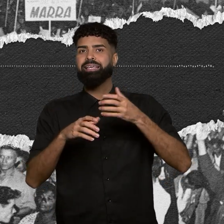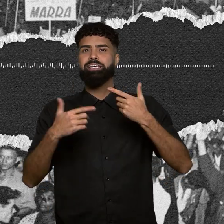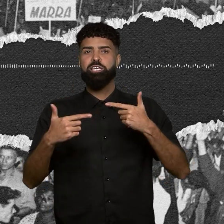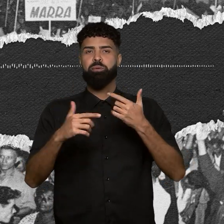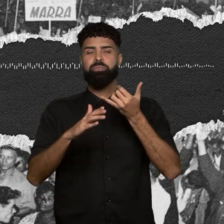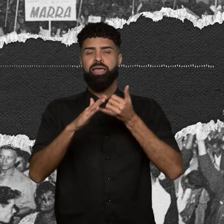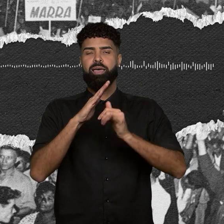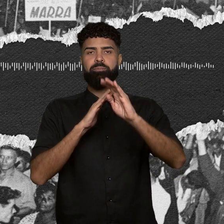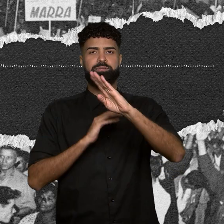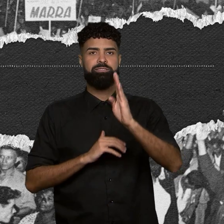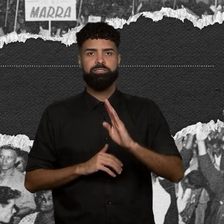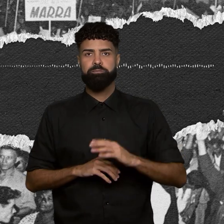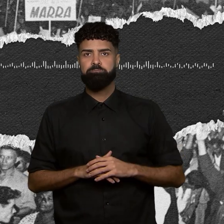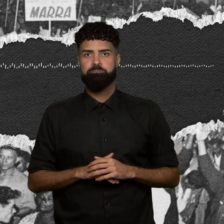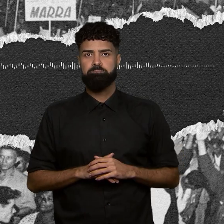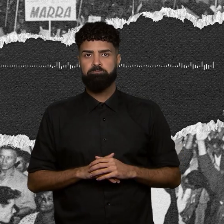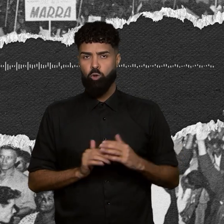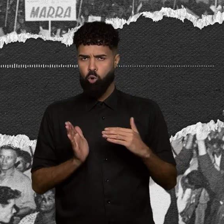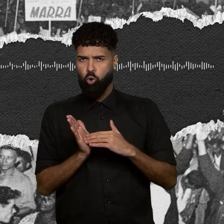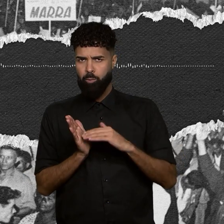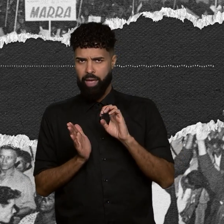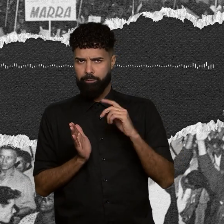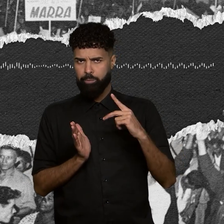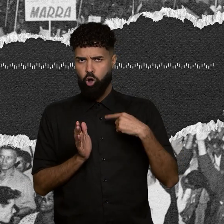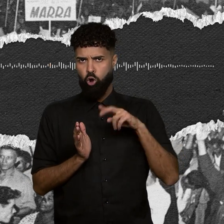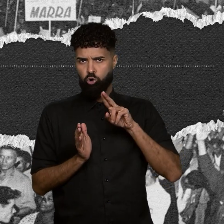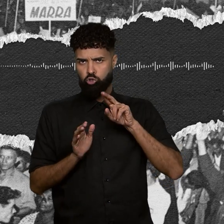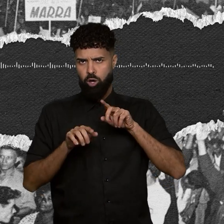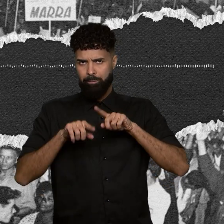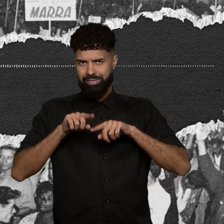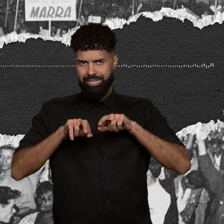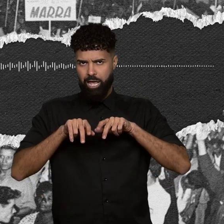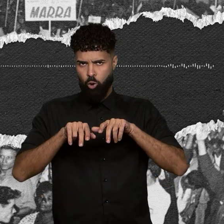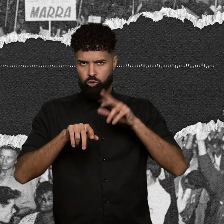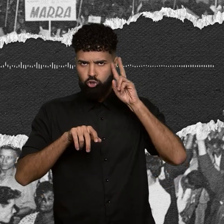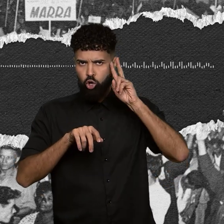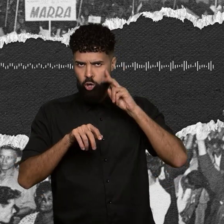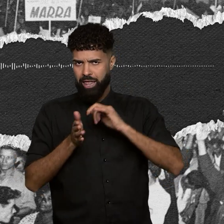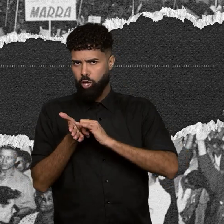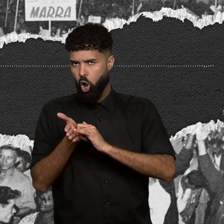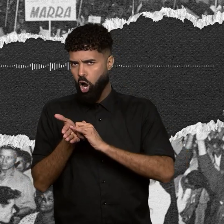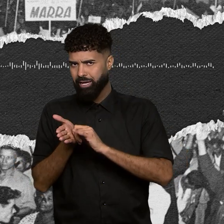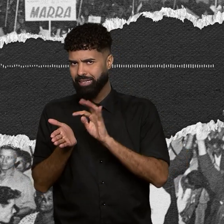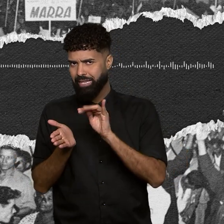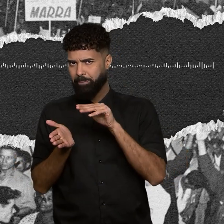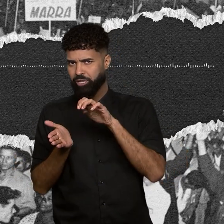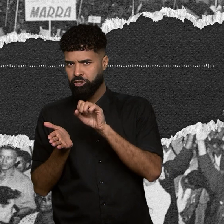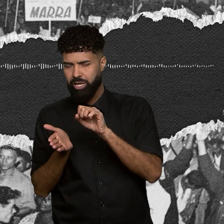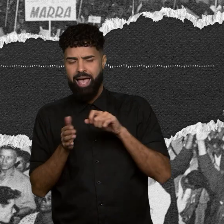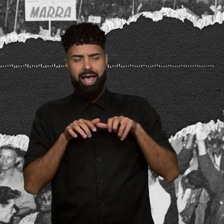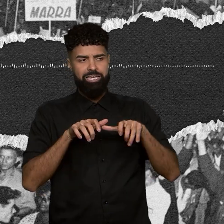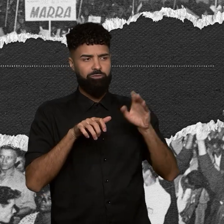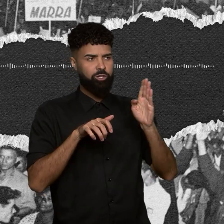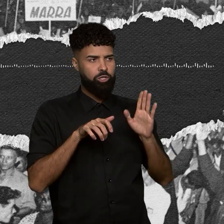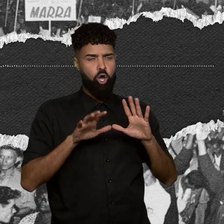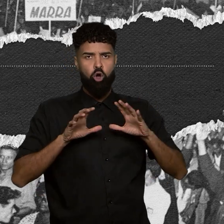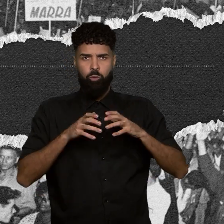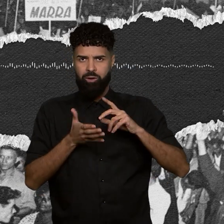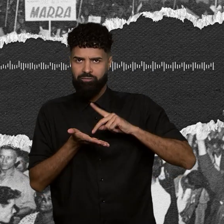Nesse último episódio usamos material histórico do The New York Times do Arquivo Nacional da Comissão da Verdade Rubens Paiva e da